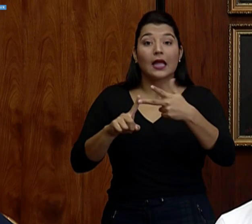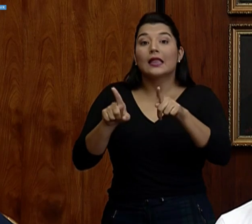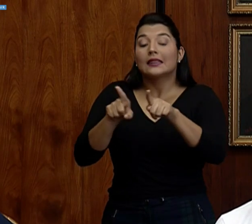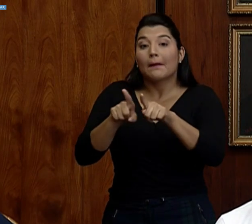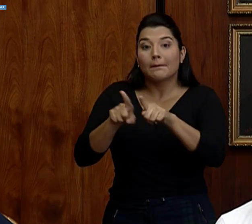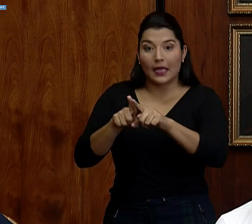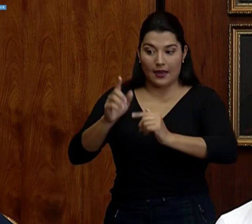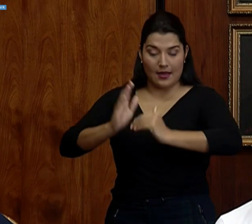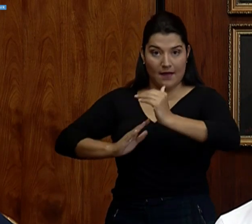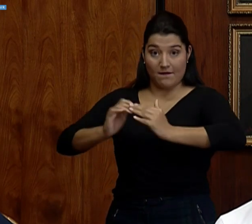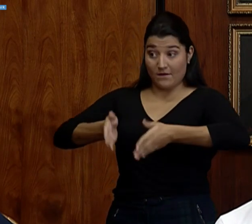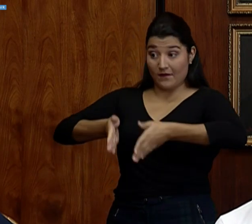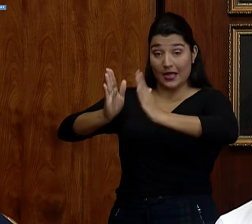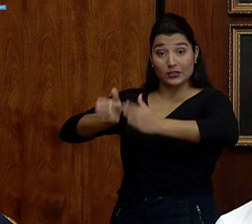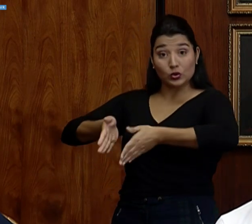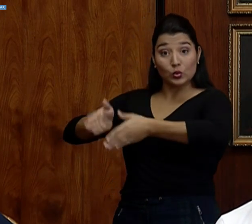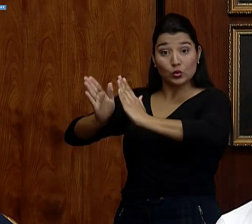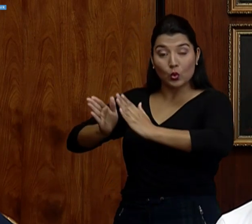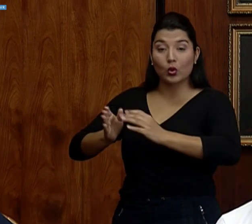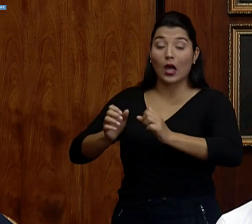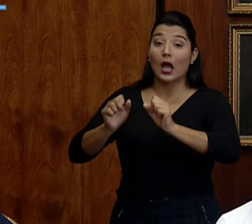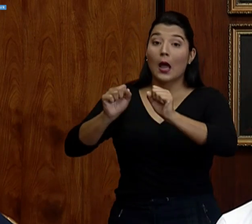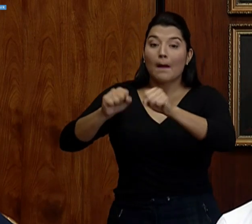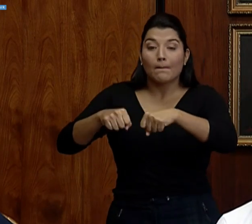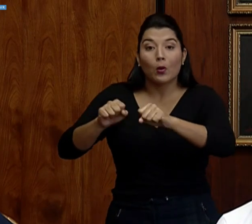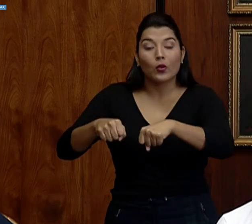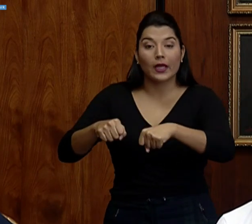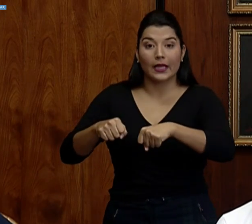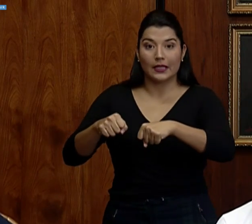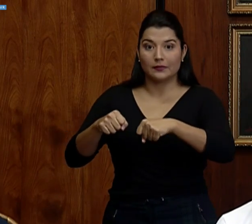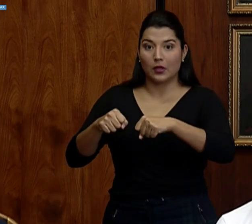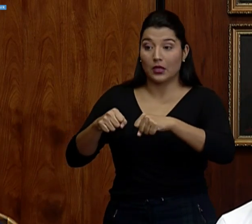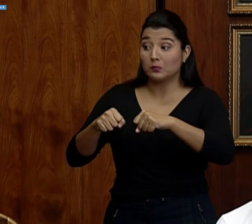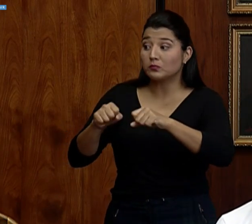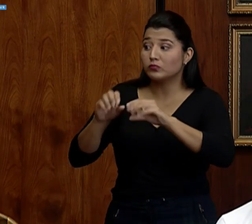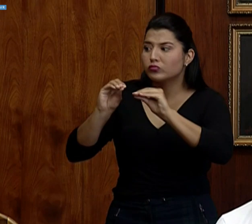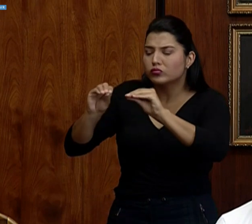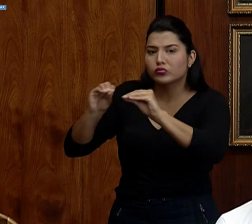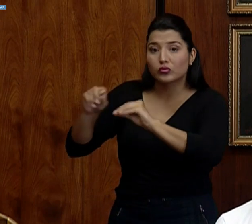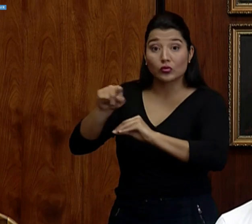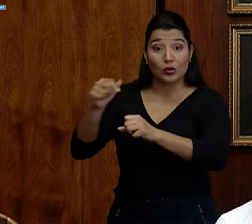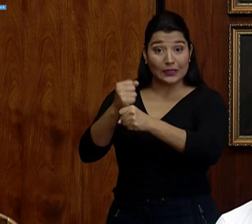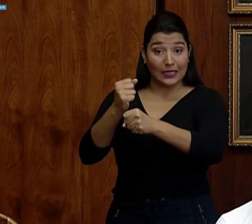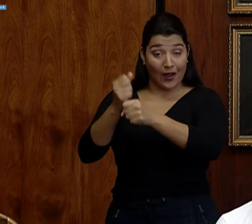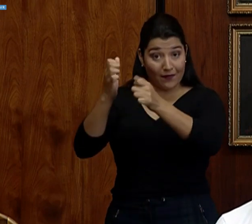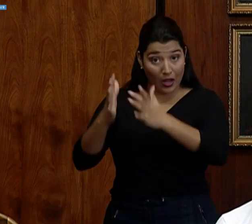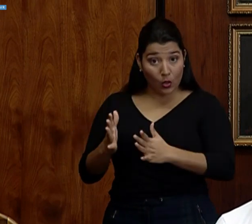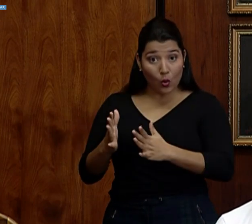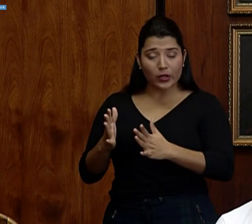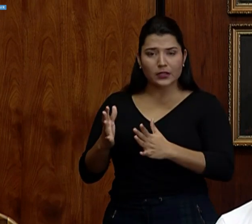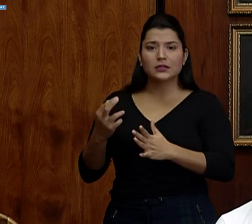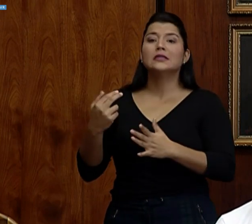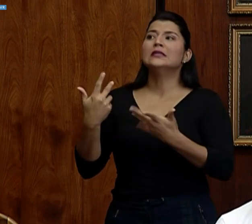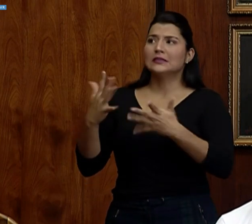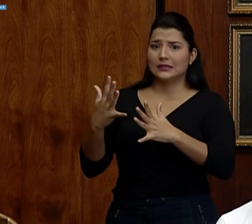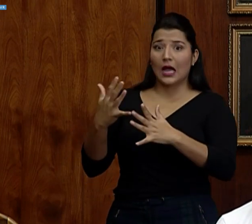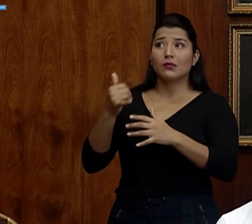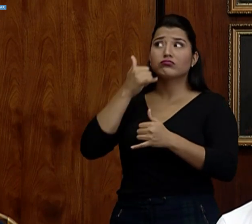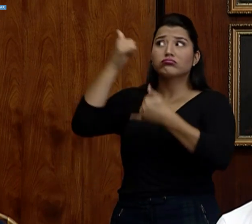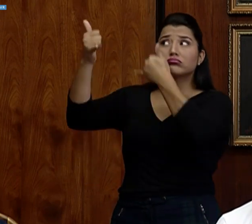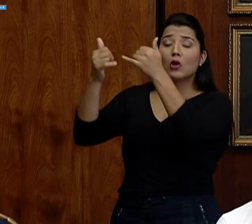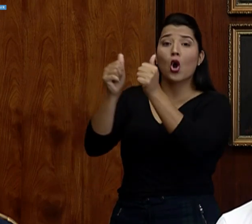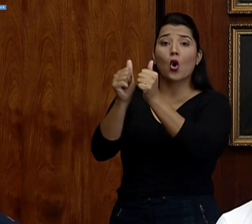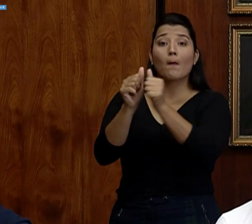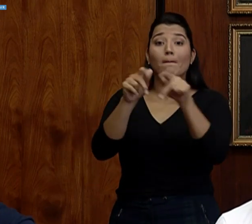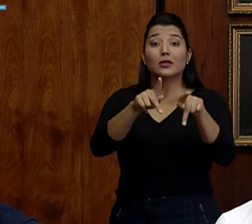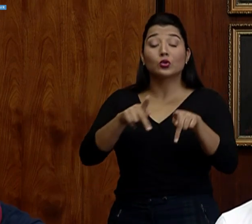infraestructura, la preparación del personal. Hemos estado asesorándonos con personas que ya han estado manejando esa situación fuera de Costa Rica.